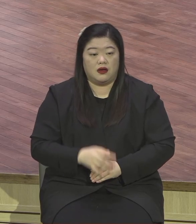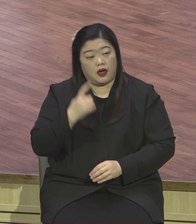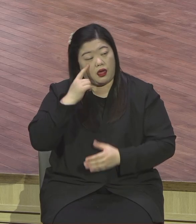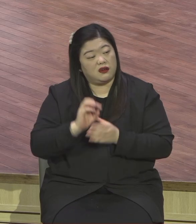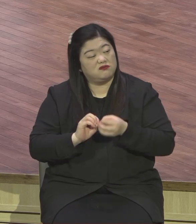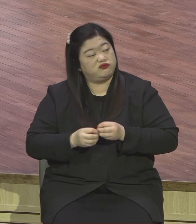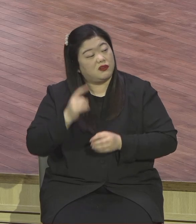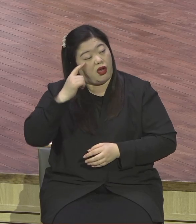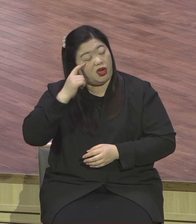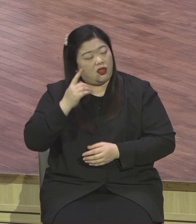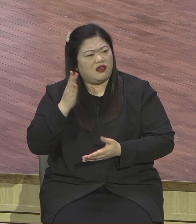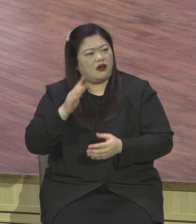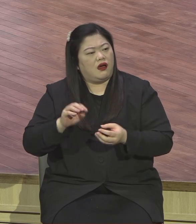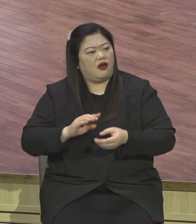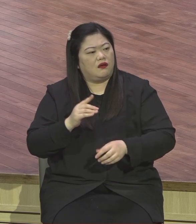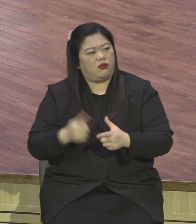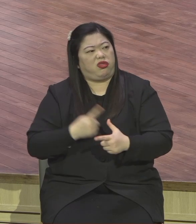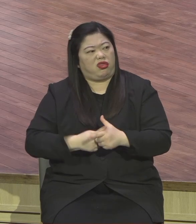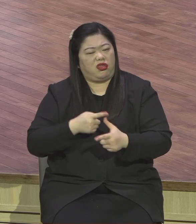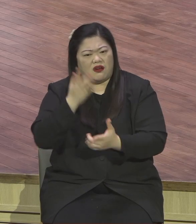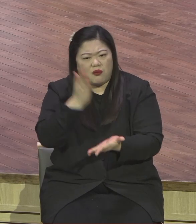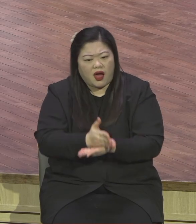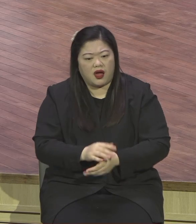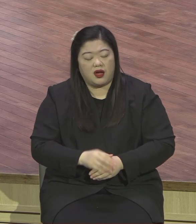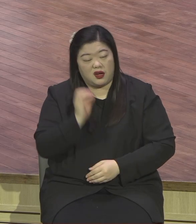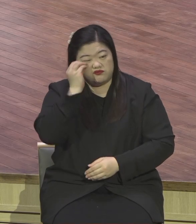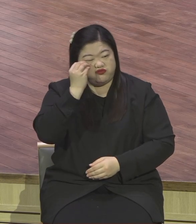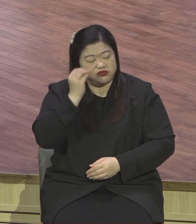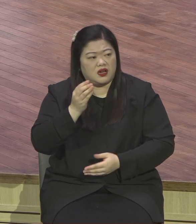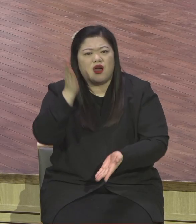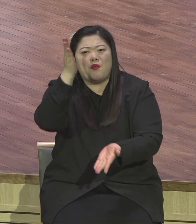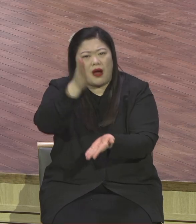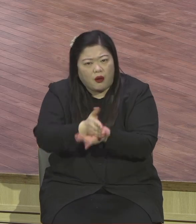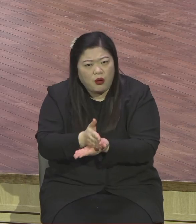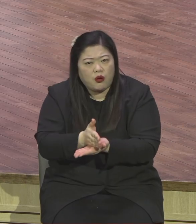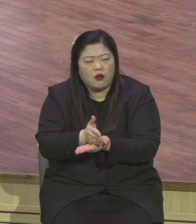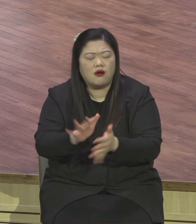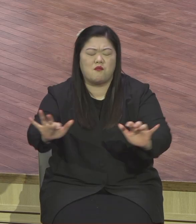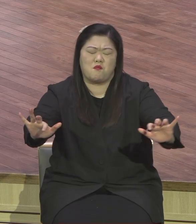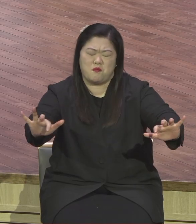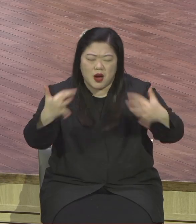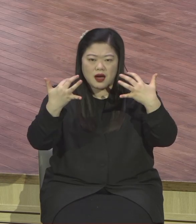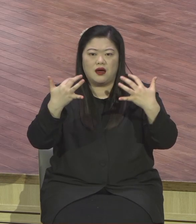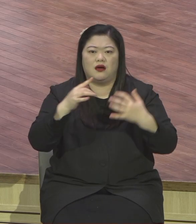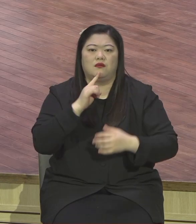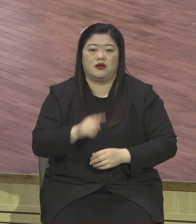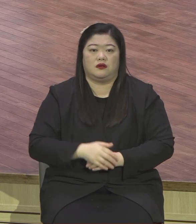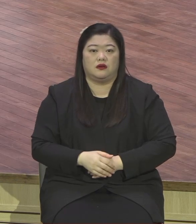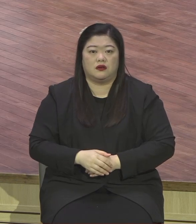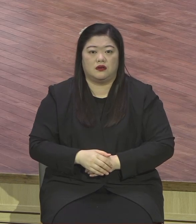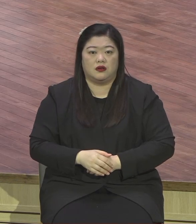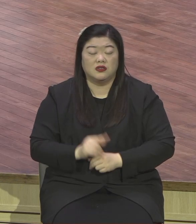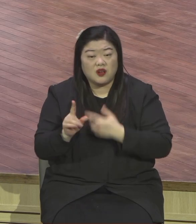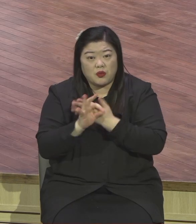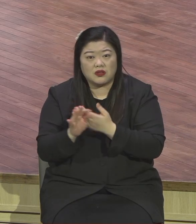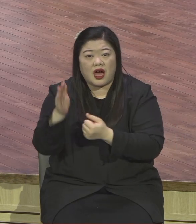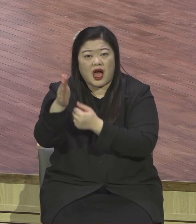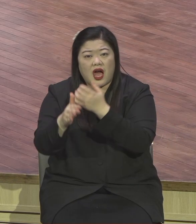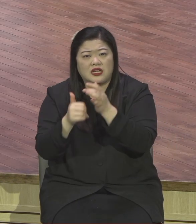끝으로 볼 때는 마치 하나님이 애원하는 것 처럼 보여요. 하도 반복을